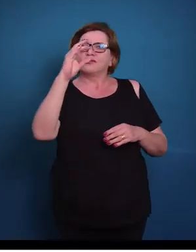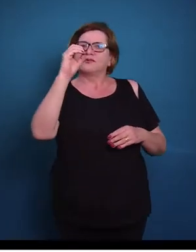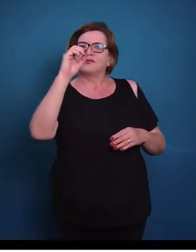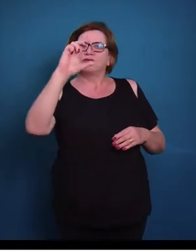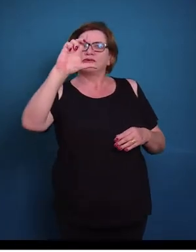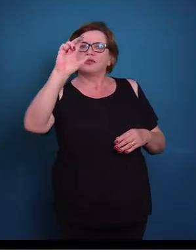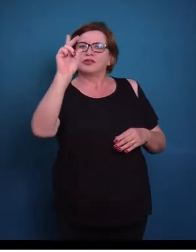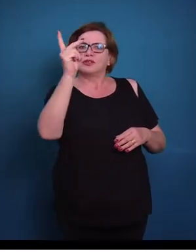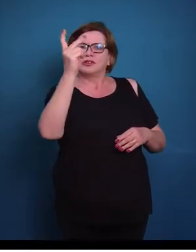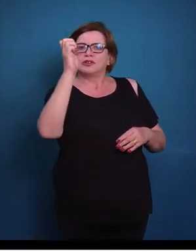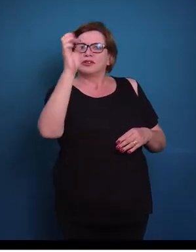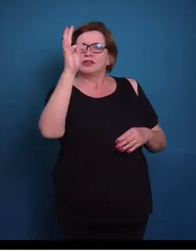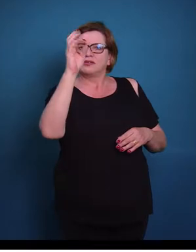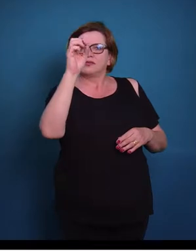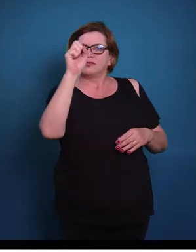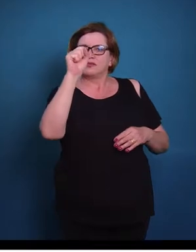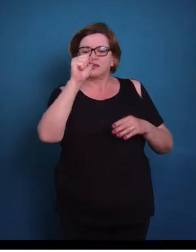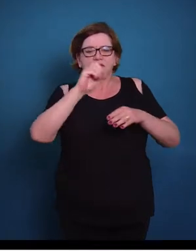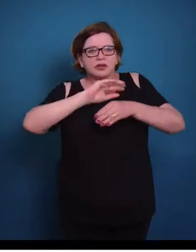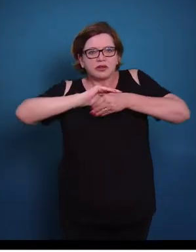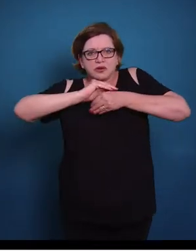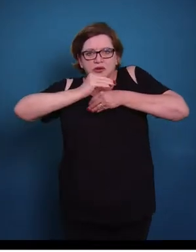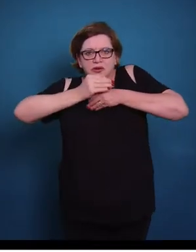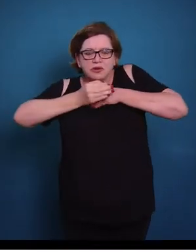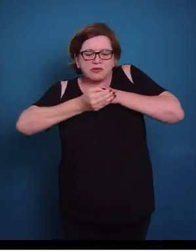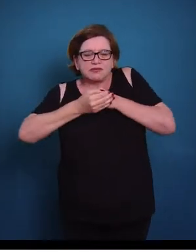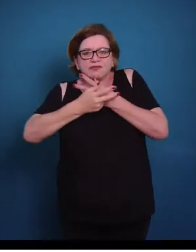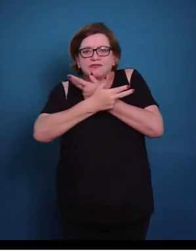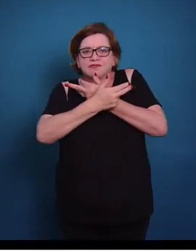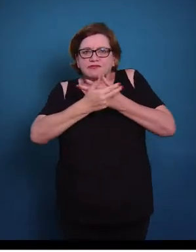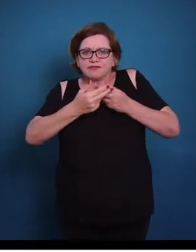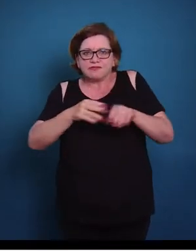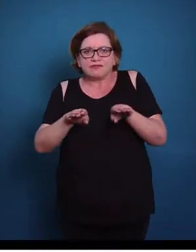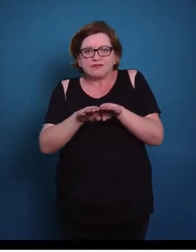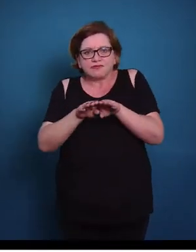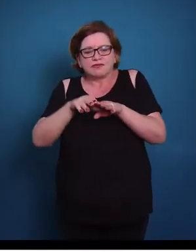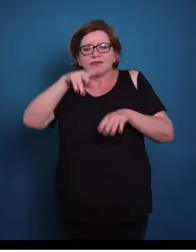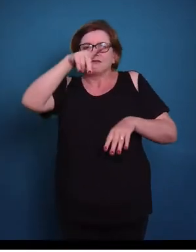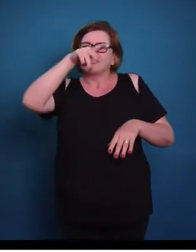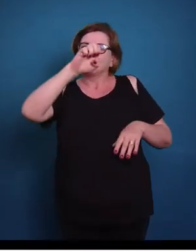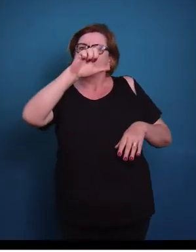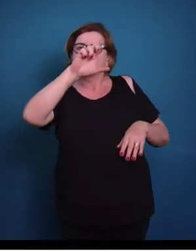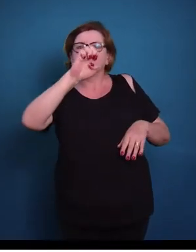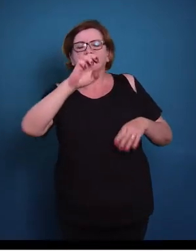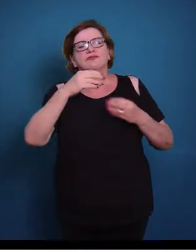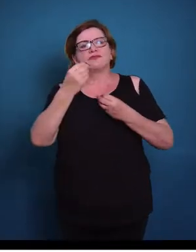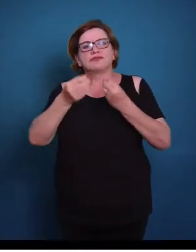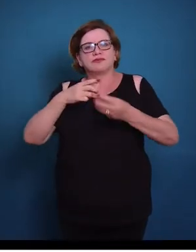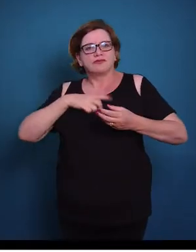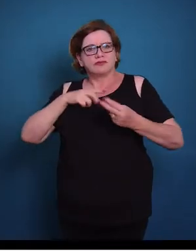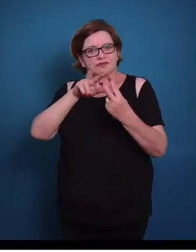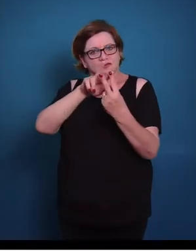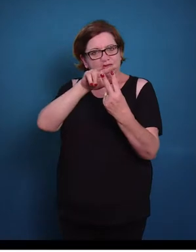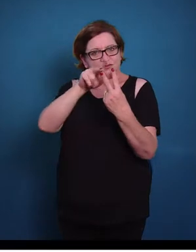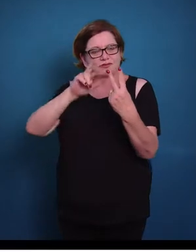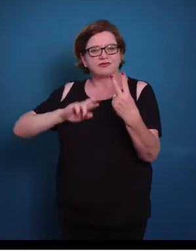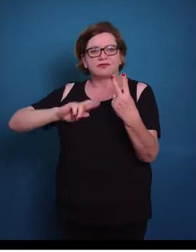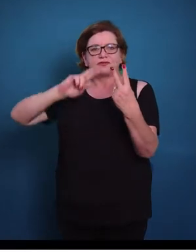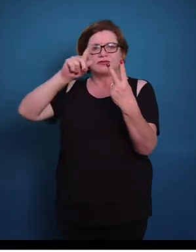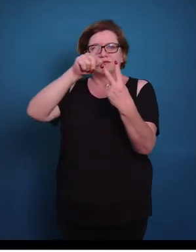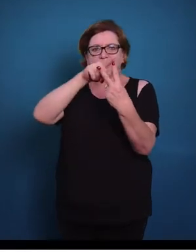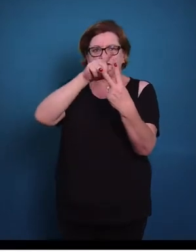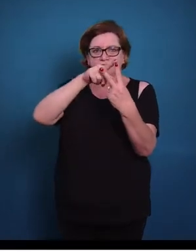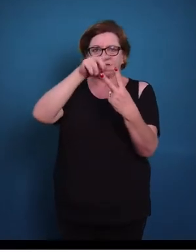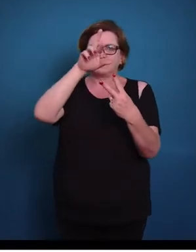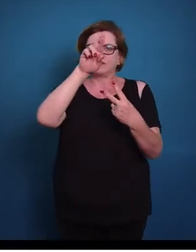vão recobrir órgãos, vão recobrir cavidades e inclusive também a nossa pele. Nós temos dois tipos de tecido epitelial, nós temos o tecido